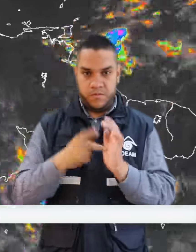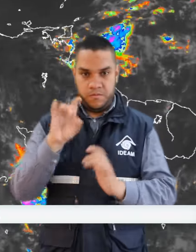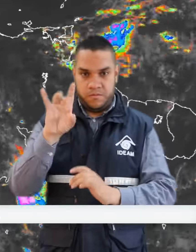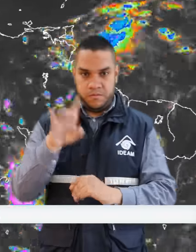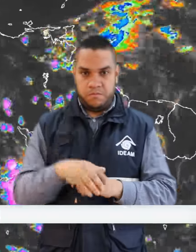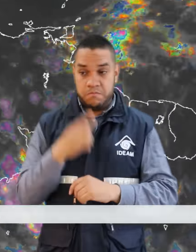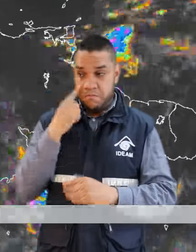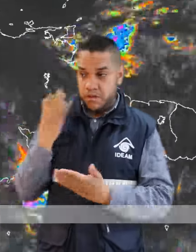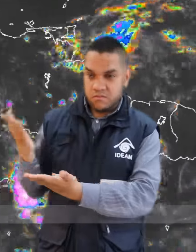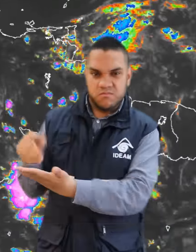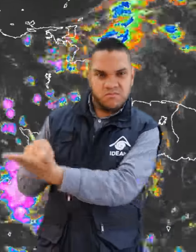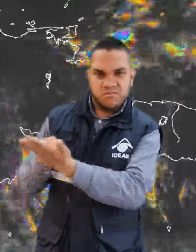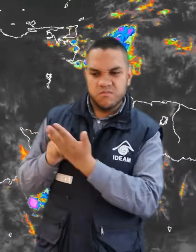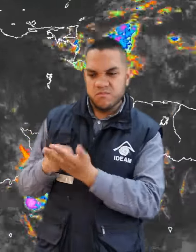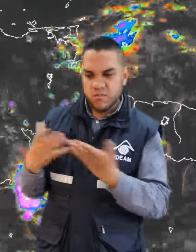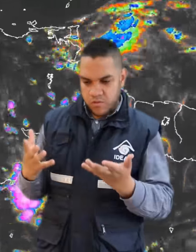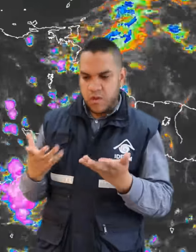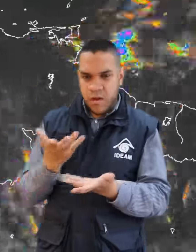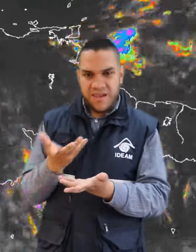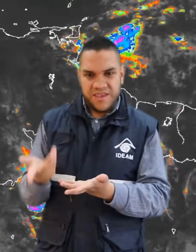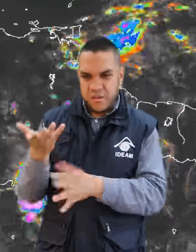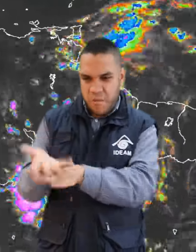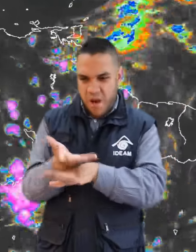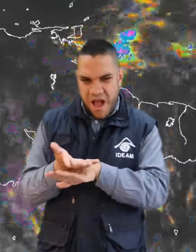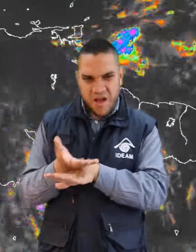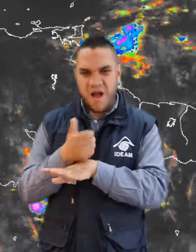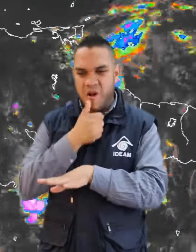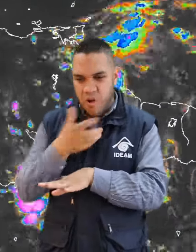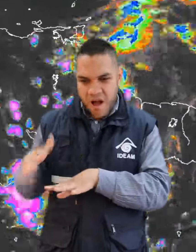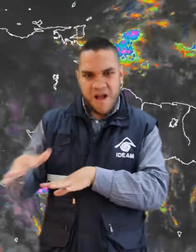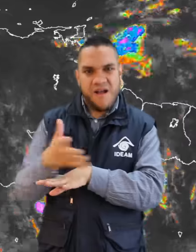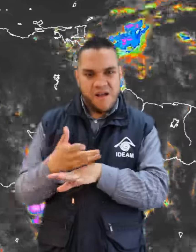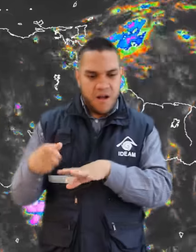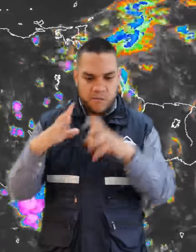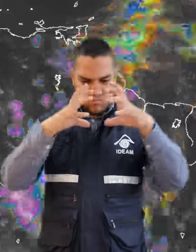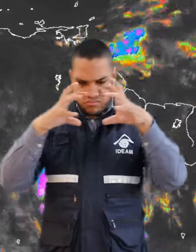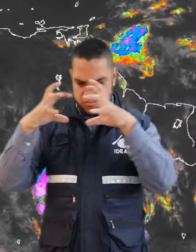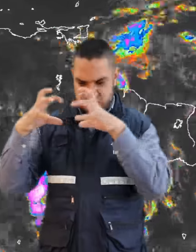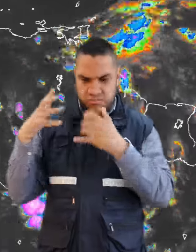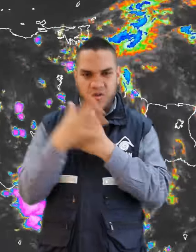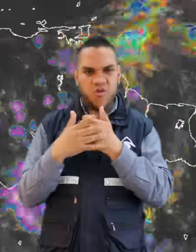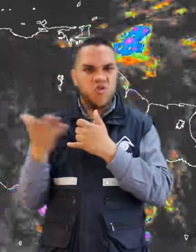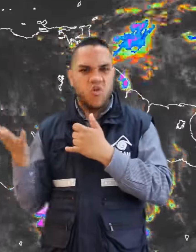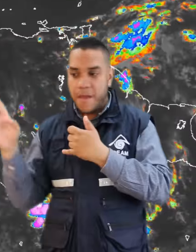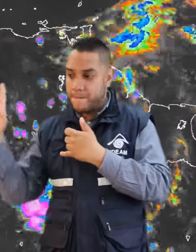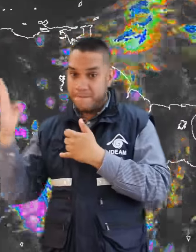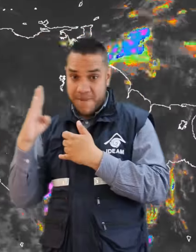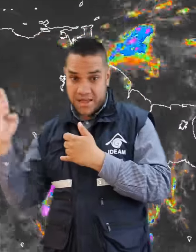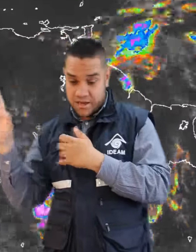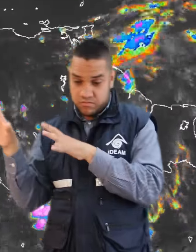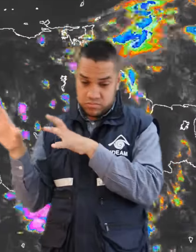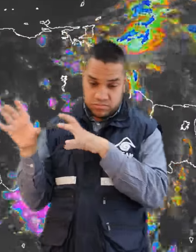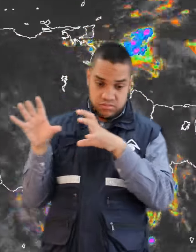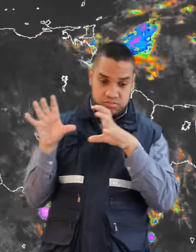con la imagen satelital se observa una entrada de humedad procedente en Brasil incrementando la nuancia en todo el país, generando lluvias fuertes en toda